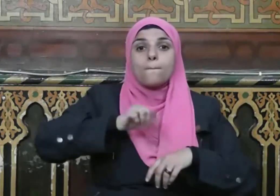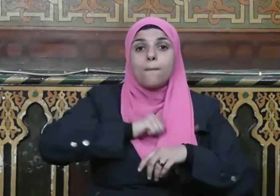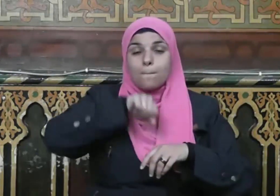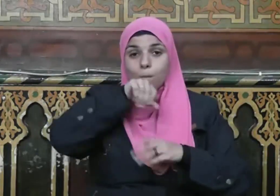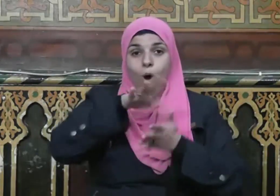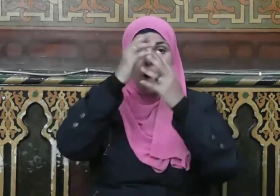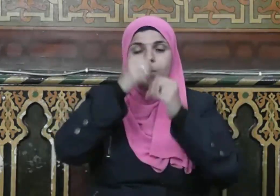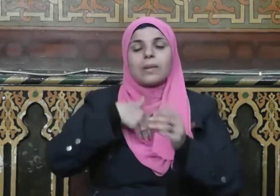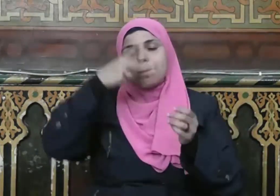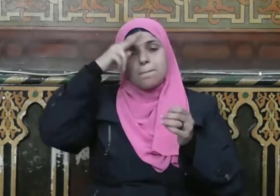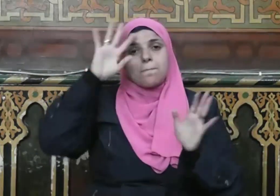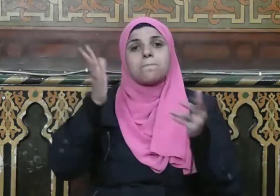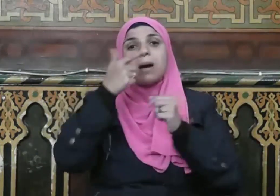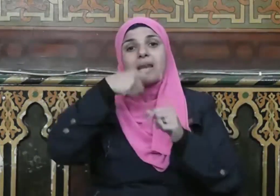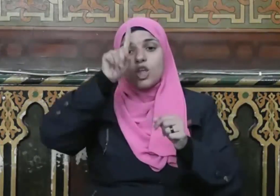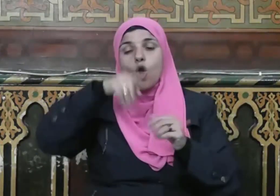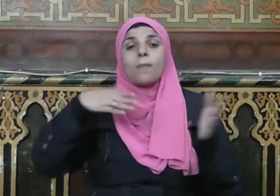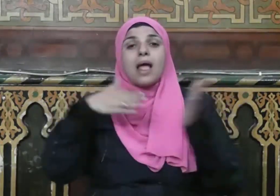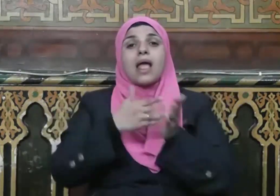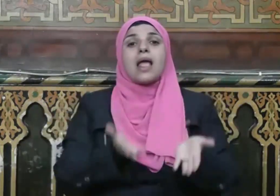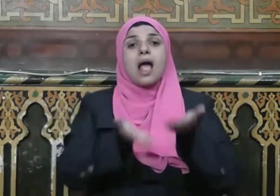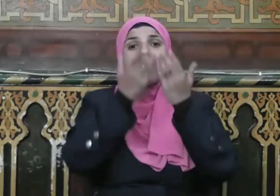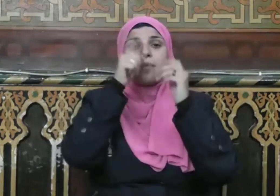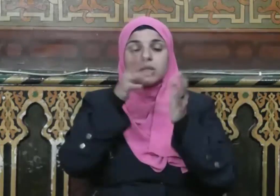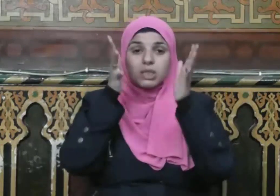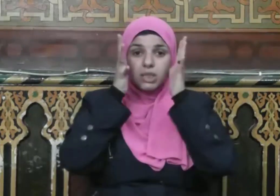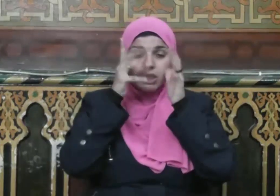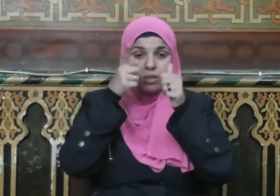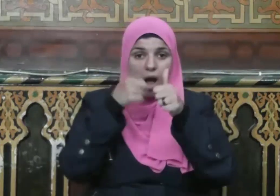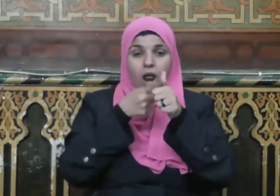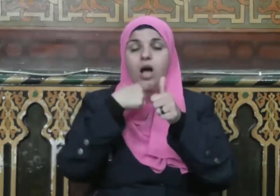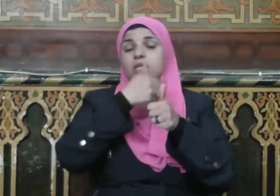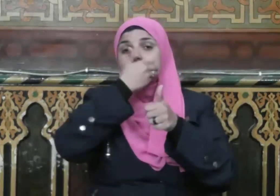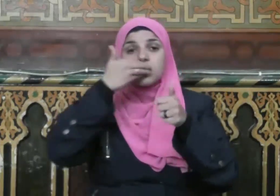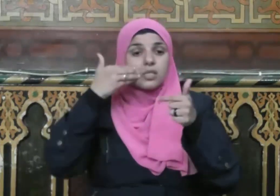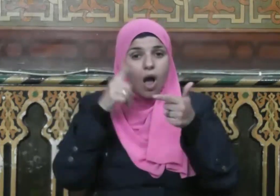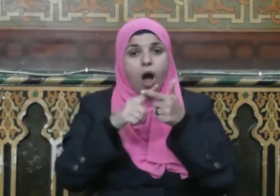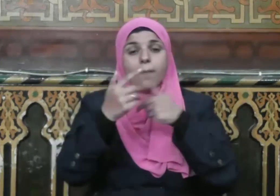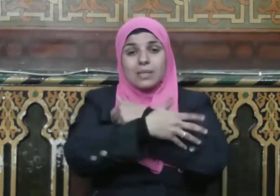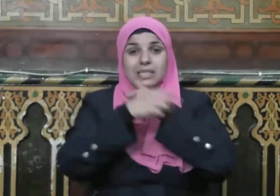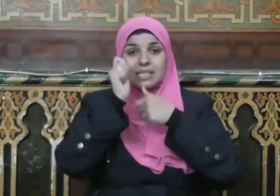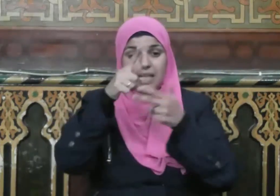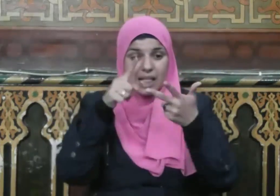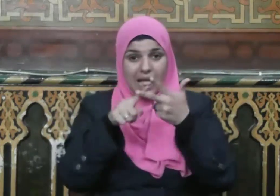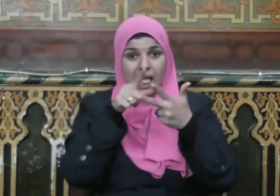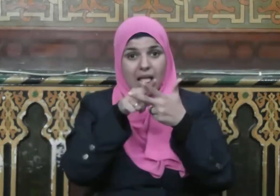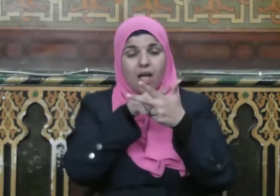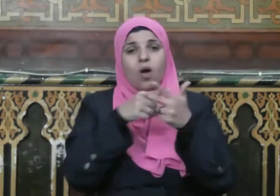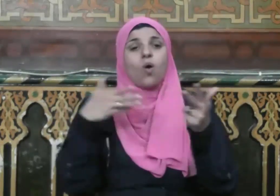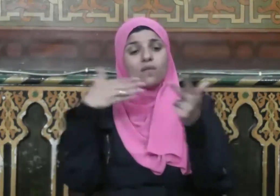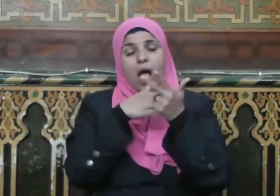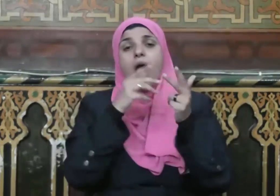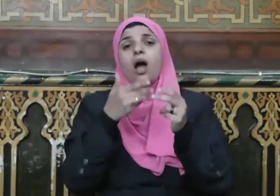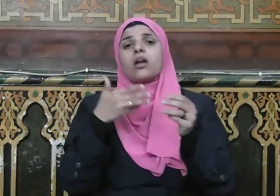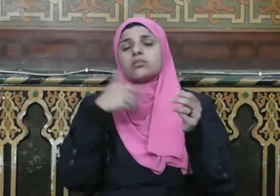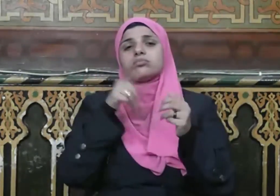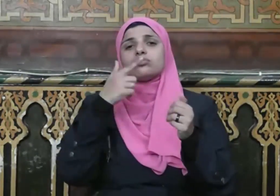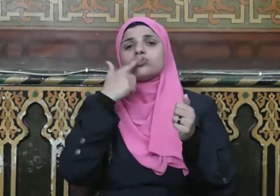يوم القيامة بصلاته وصيامه وزكاته ويأتي قد شتم هذا